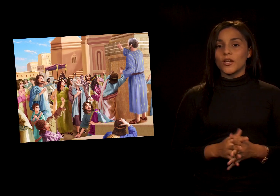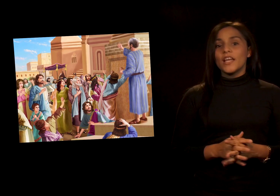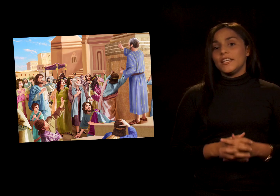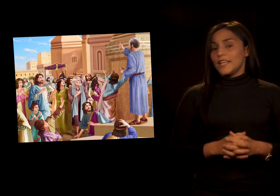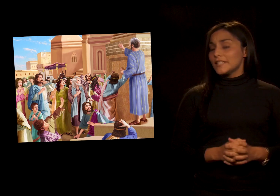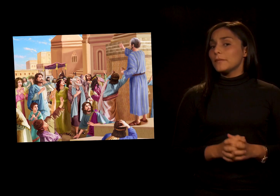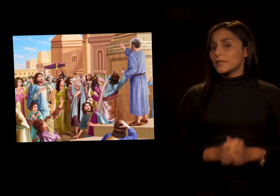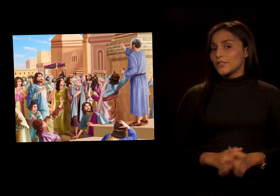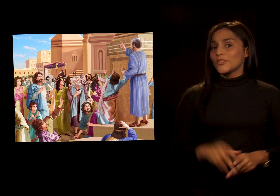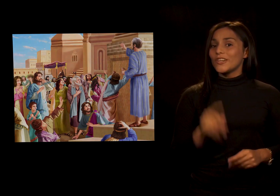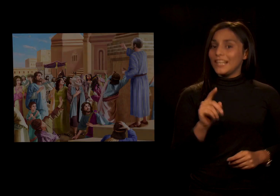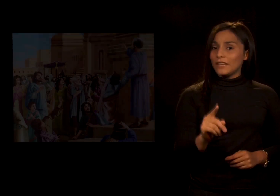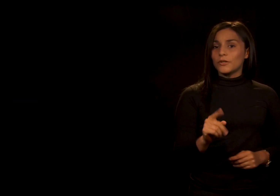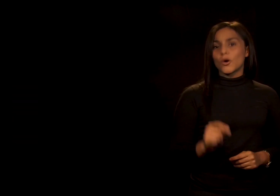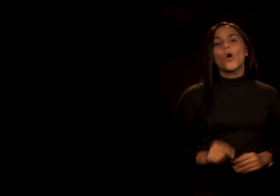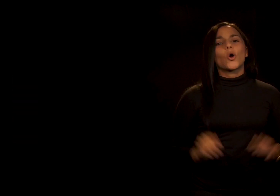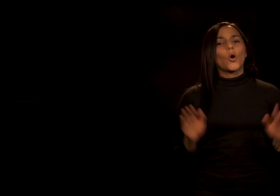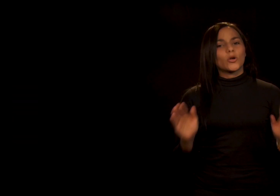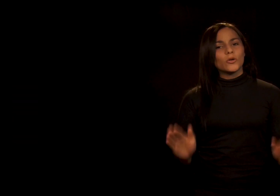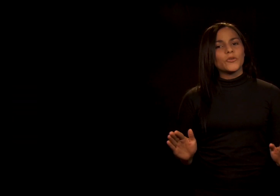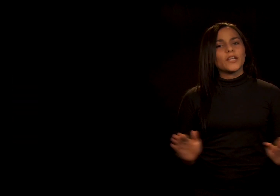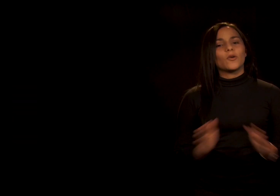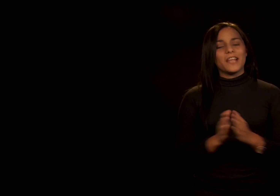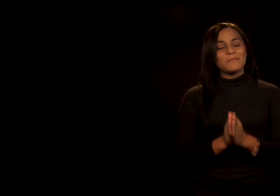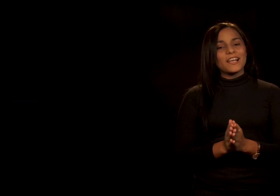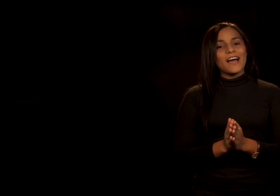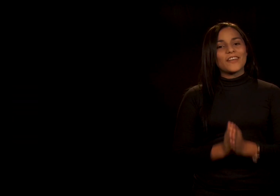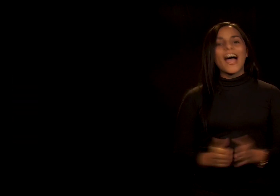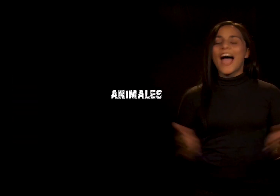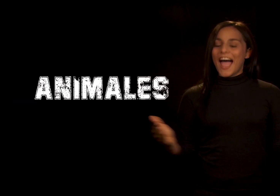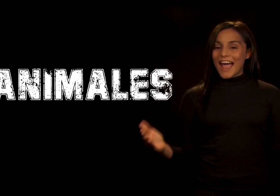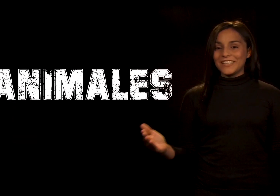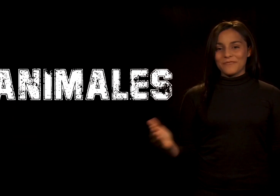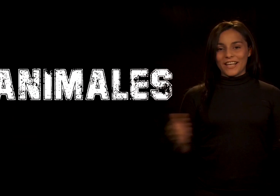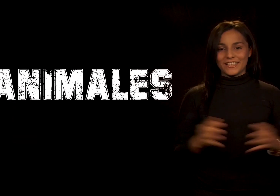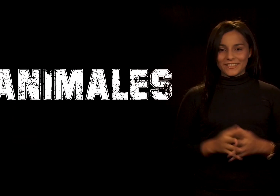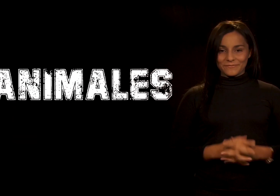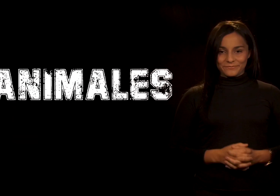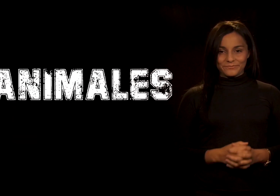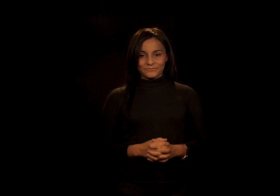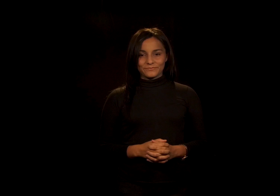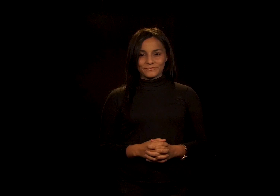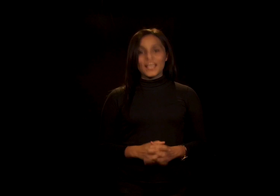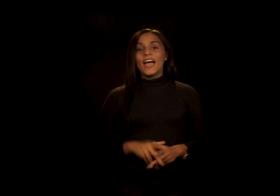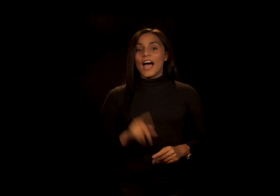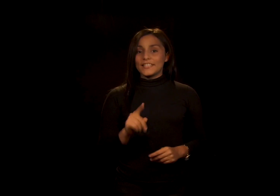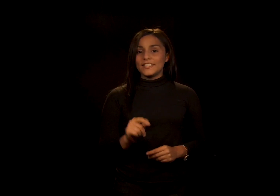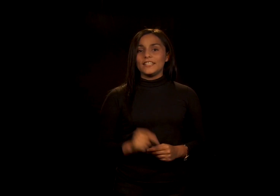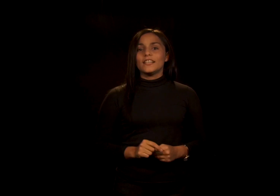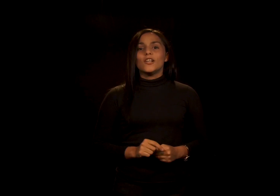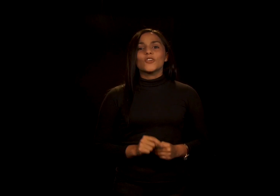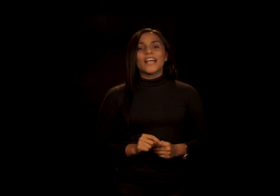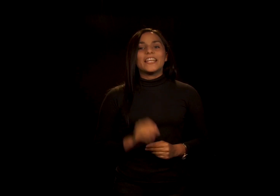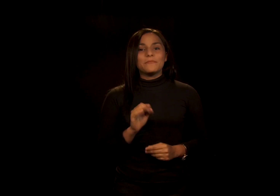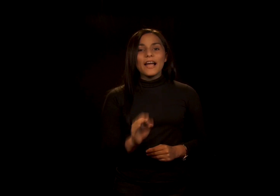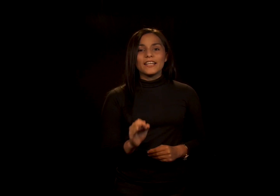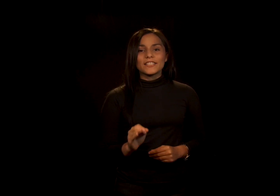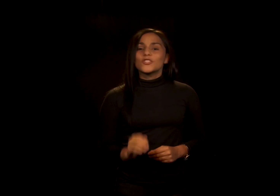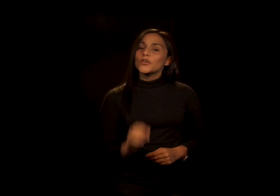Y este precioso libro concluye con la palabra animales Así, los animales son